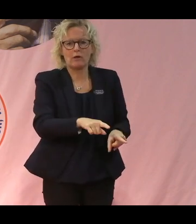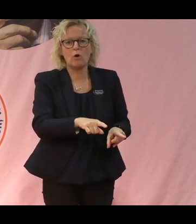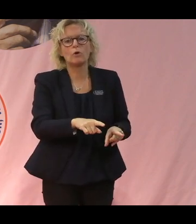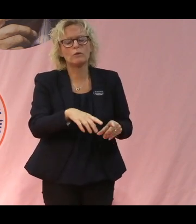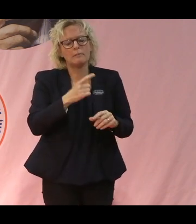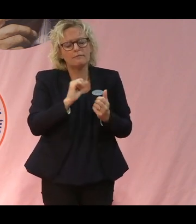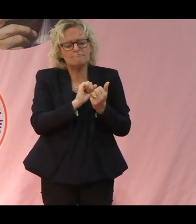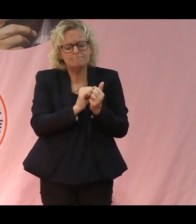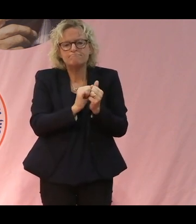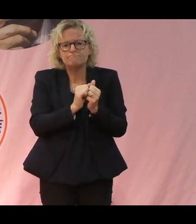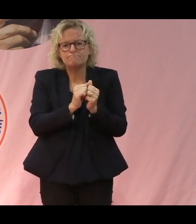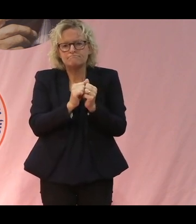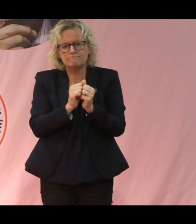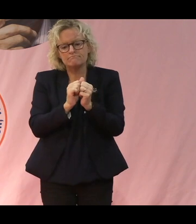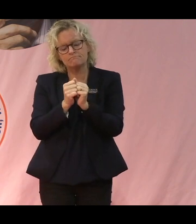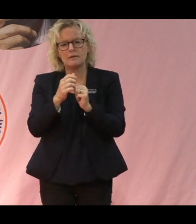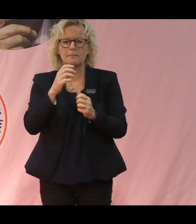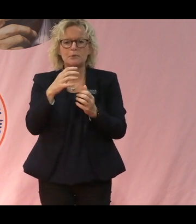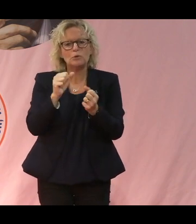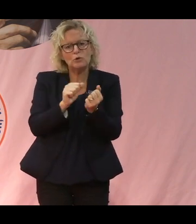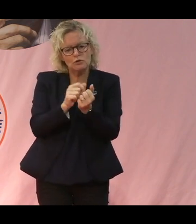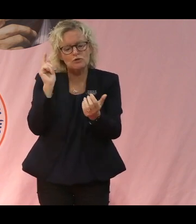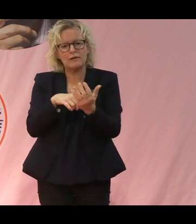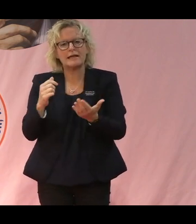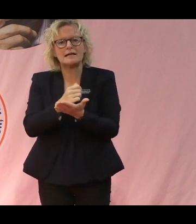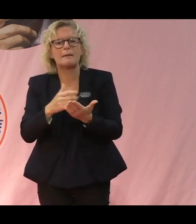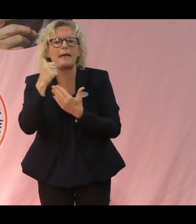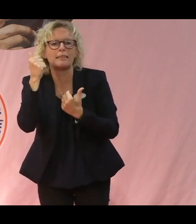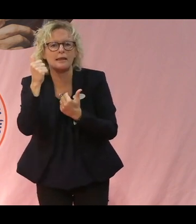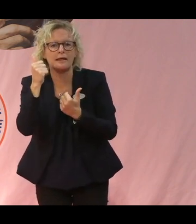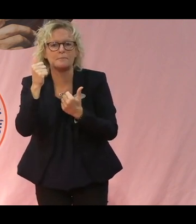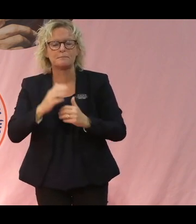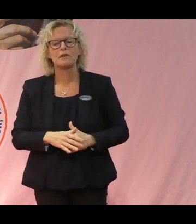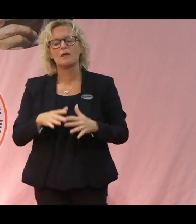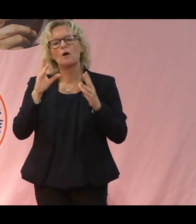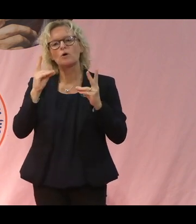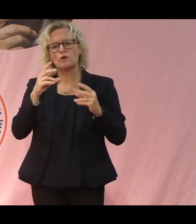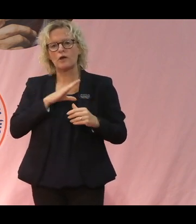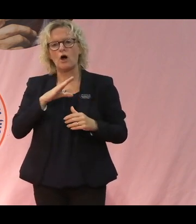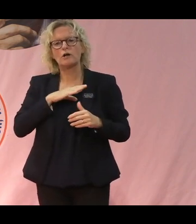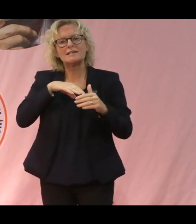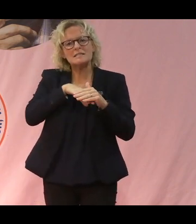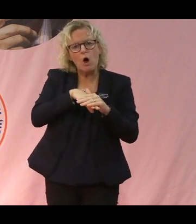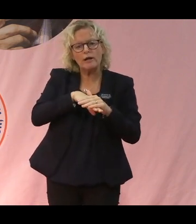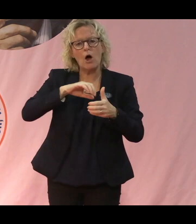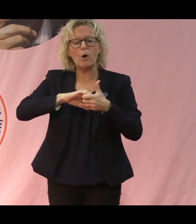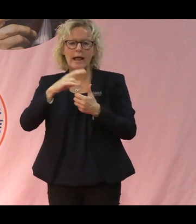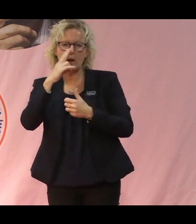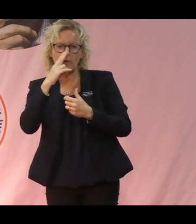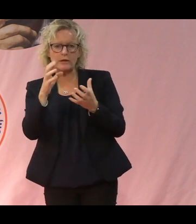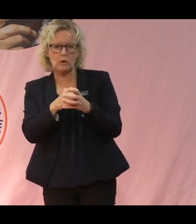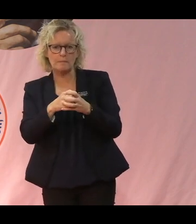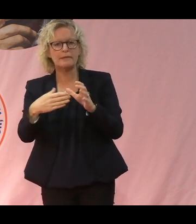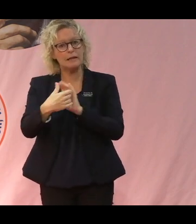jobbat vidare så att man kan få mer betalt för sin produkt. Vi jobbar också med spar- och lånegrupper till